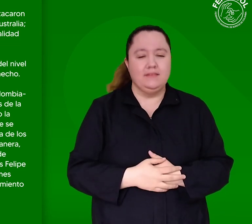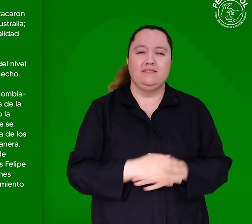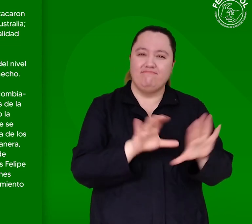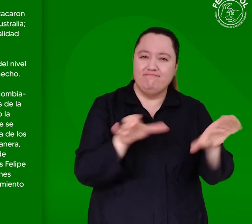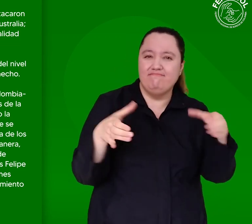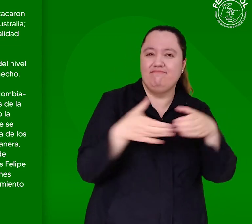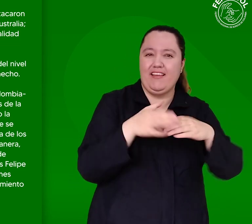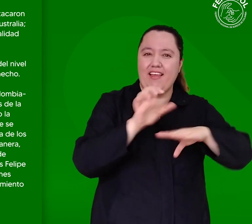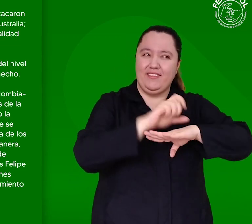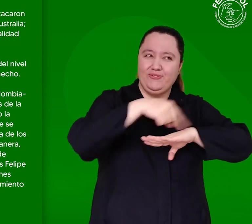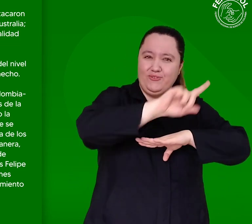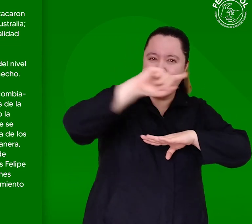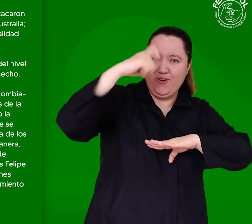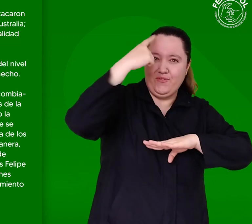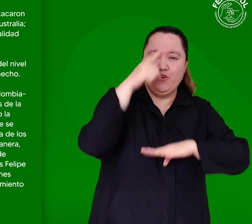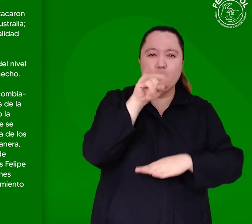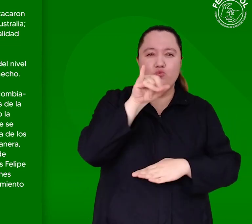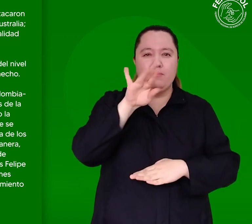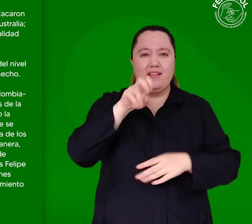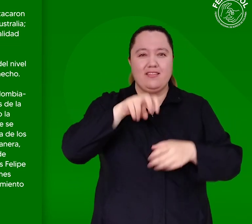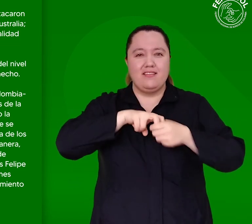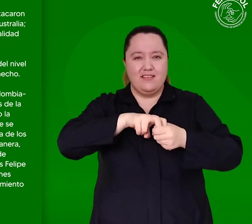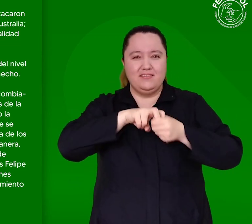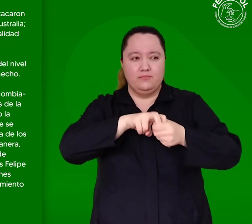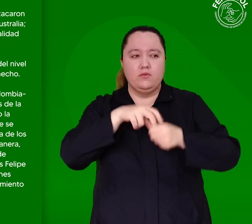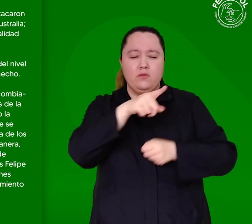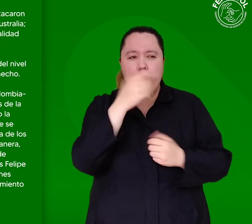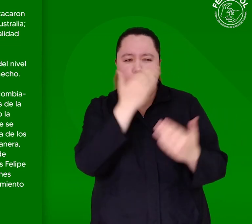variable del nivel de audición del conductor implicado en un hecho.